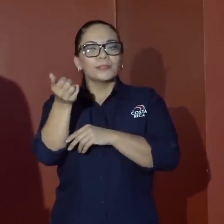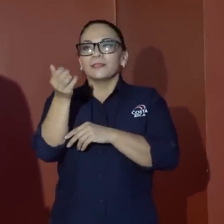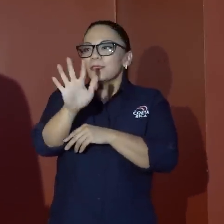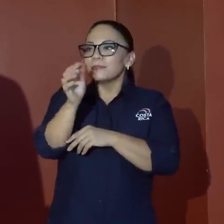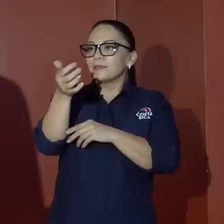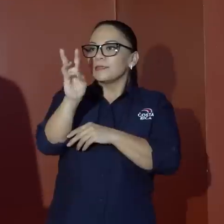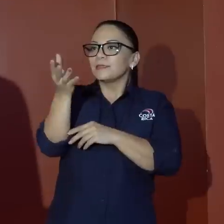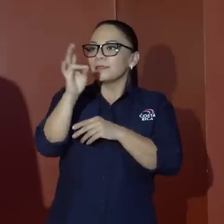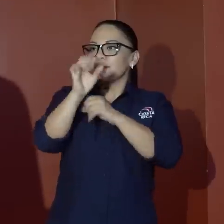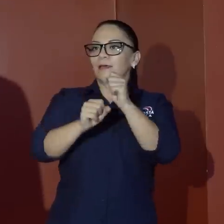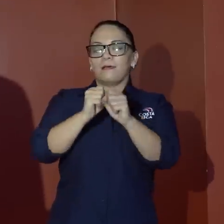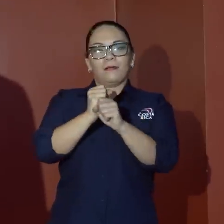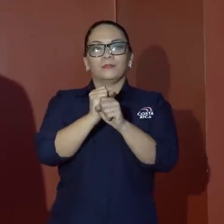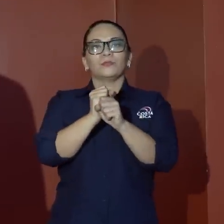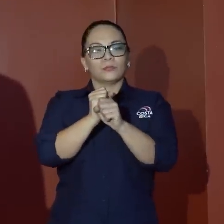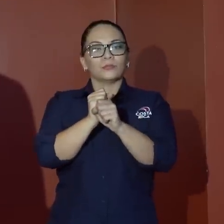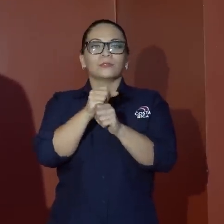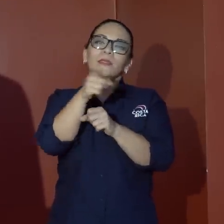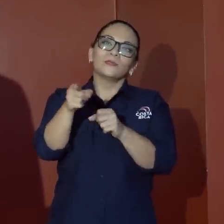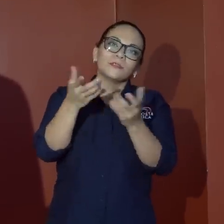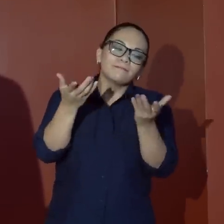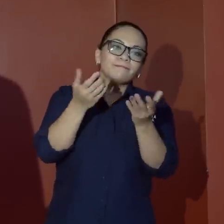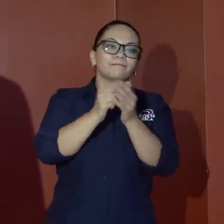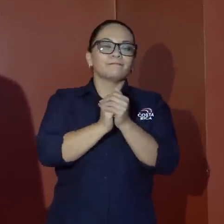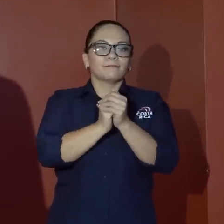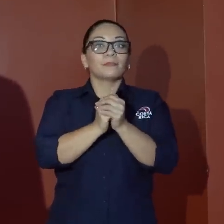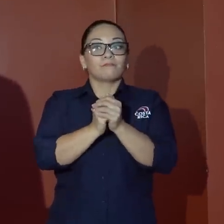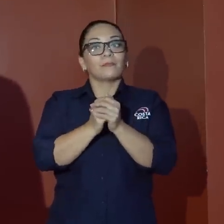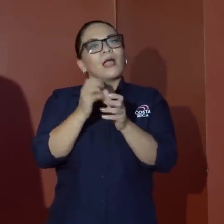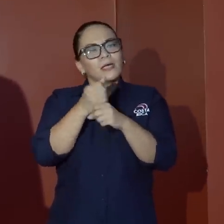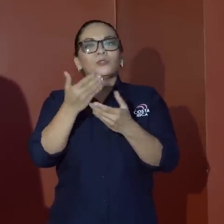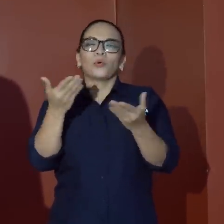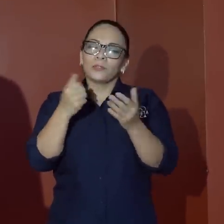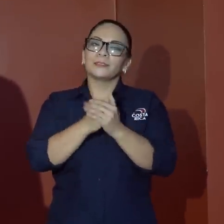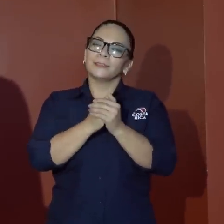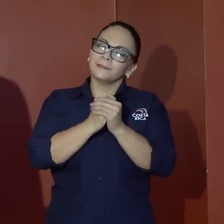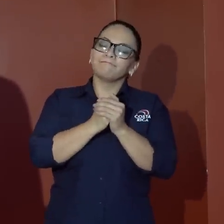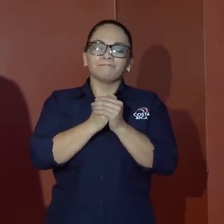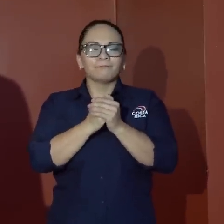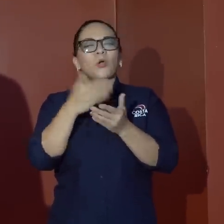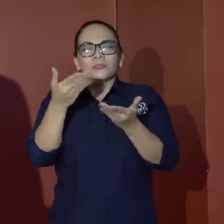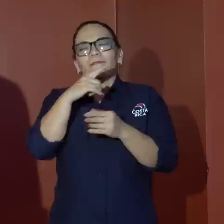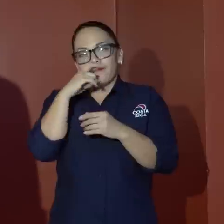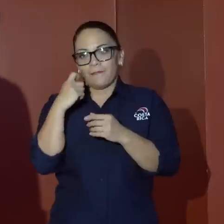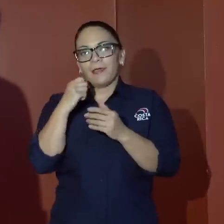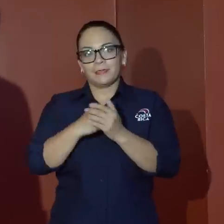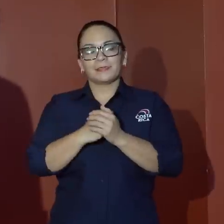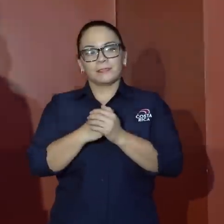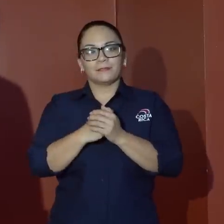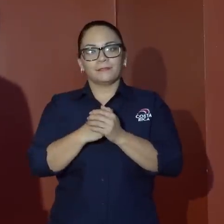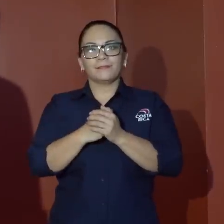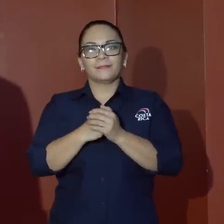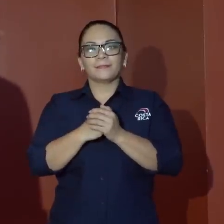años, que han cometido crímenes bastante lamentables y feos y que